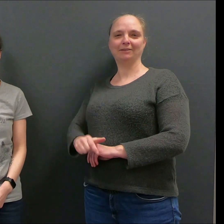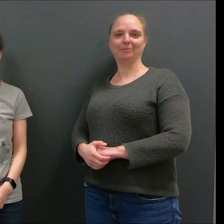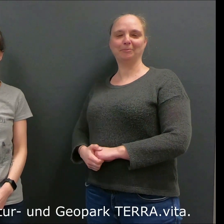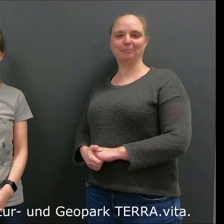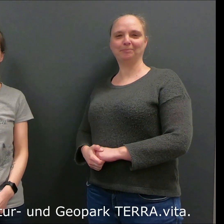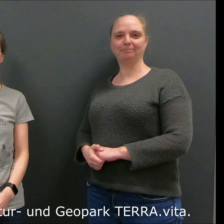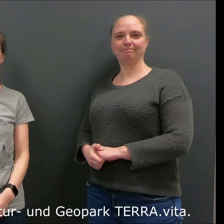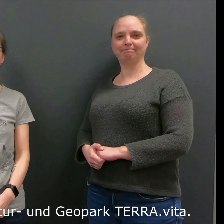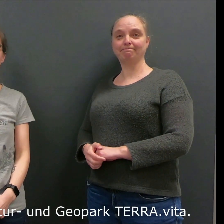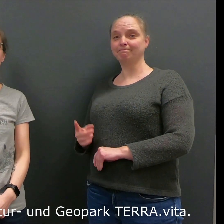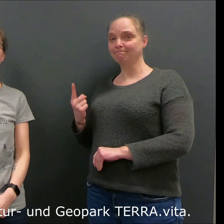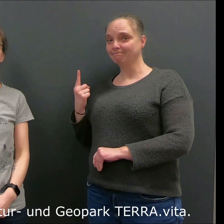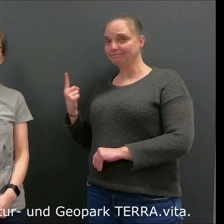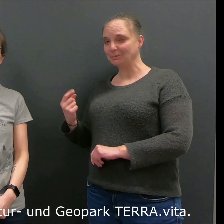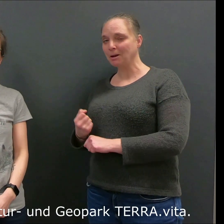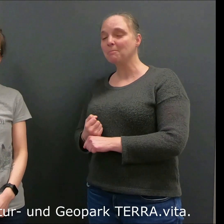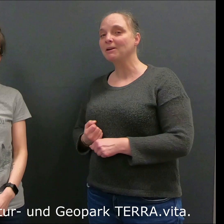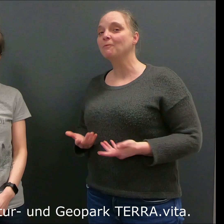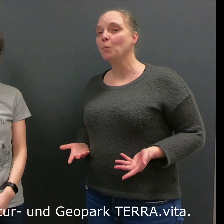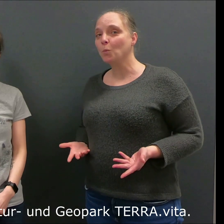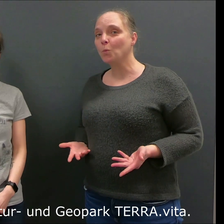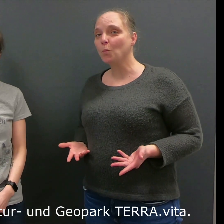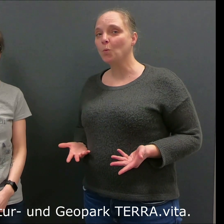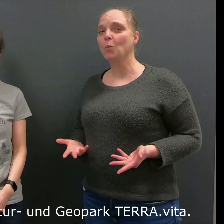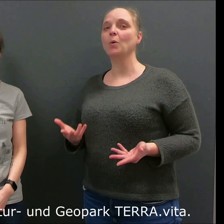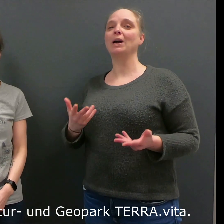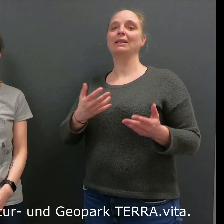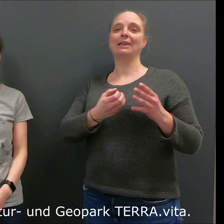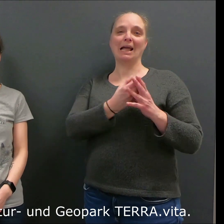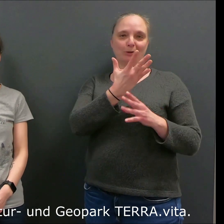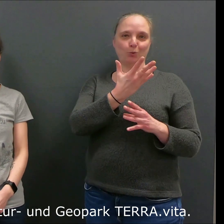Ich arbeite im Natur- und Geoparkt Calavita.